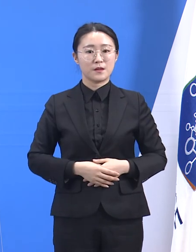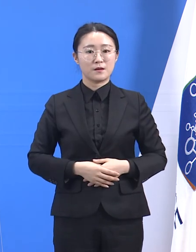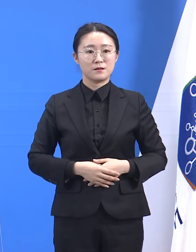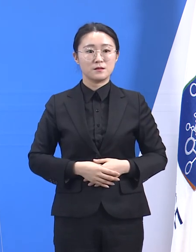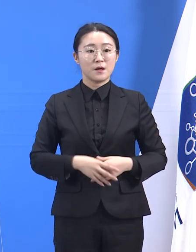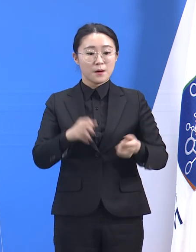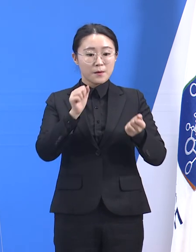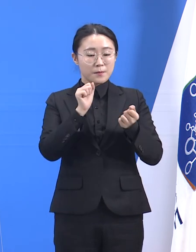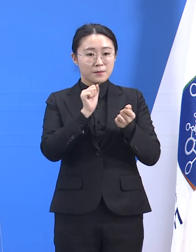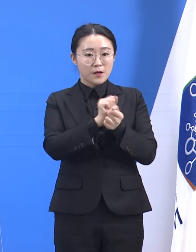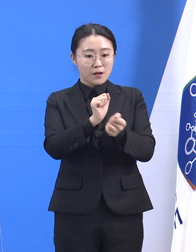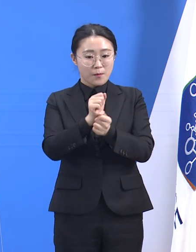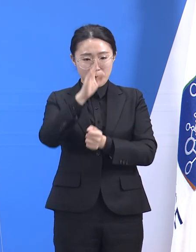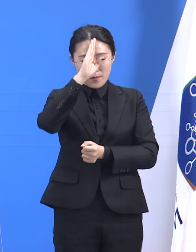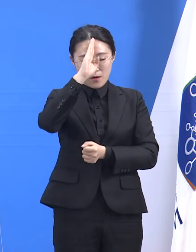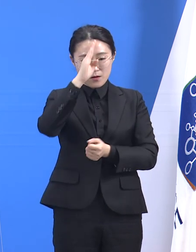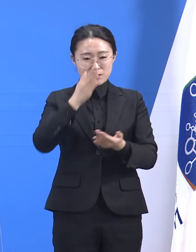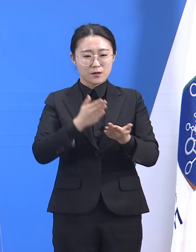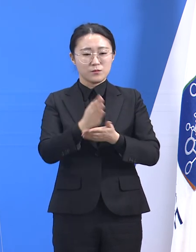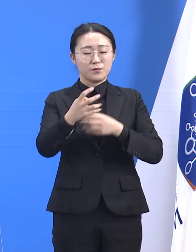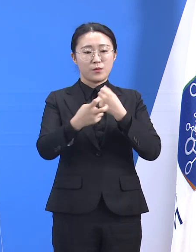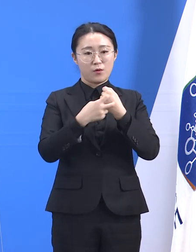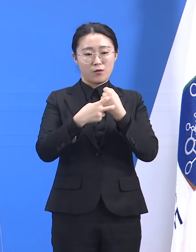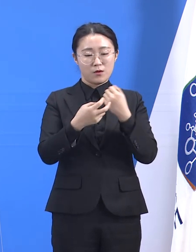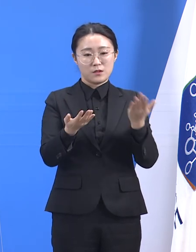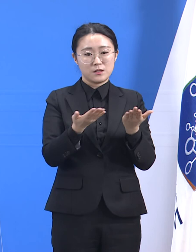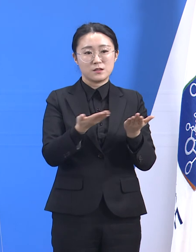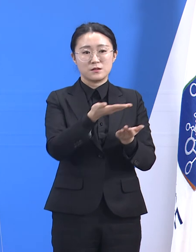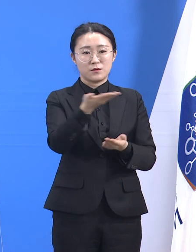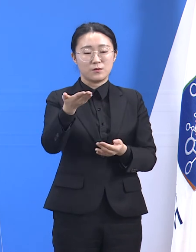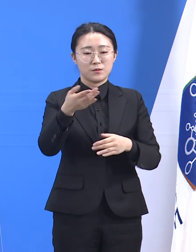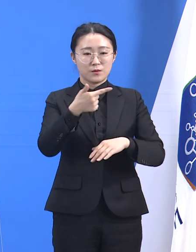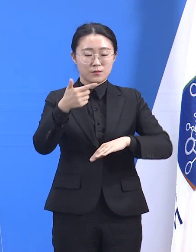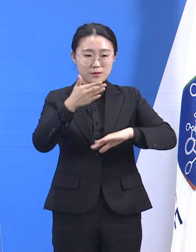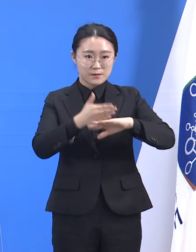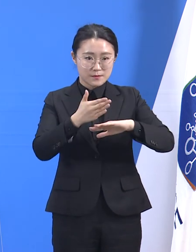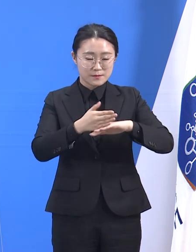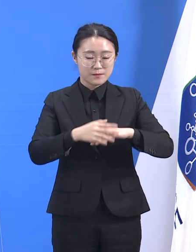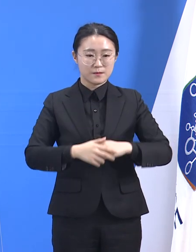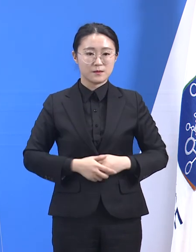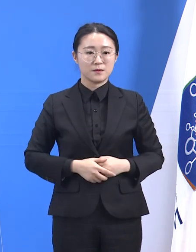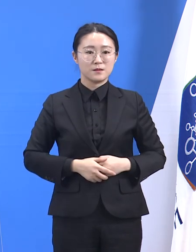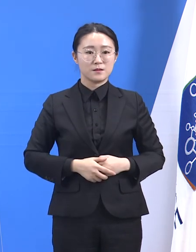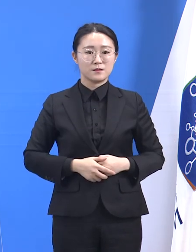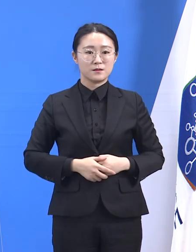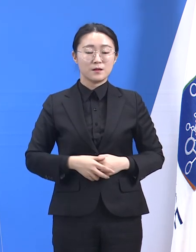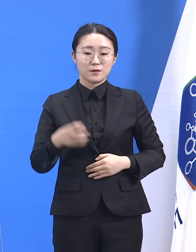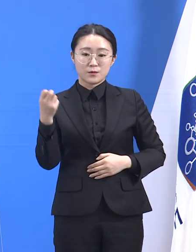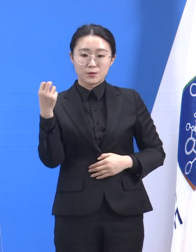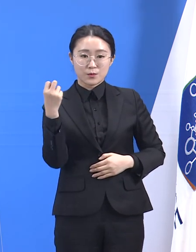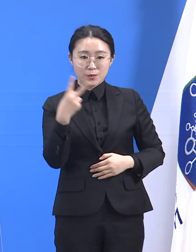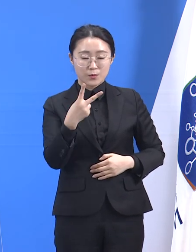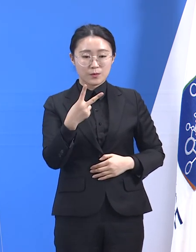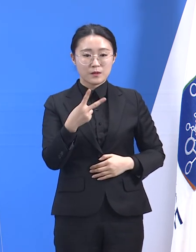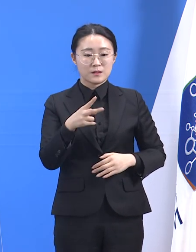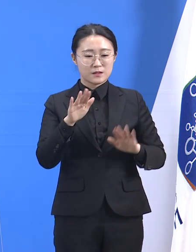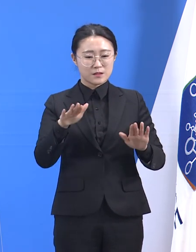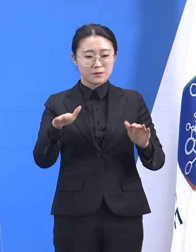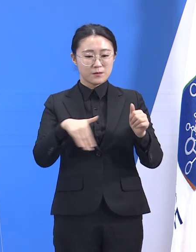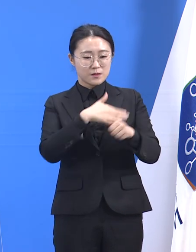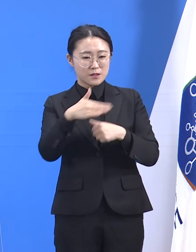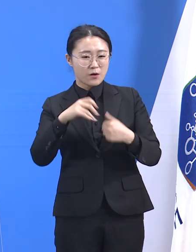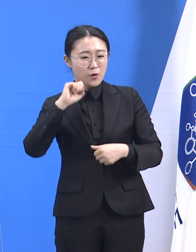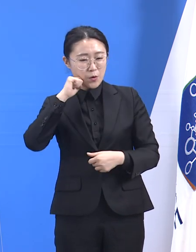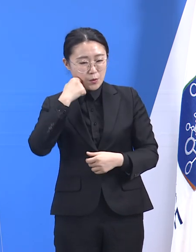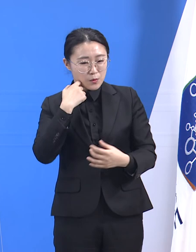깊이 감사드립니다. 어려운 시기를 잘 인내해주고 계시는 1370만 도민들께도 깊은